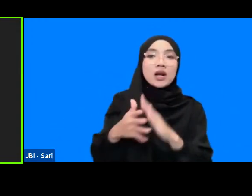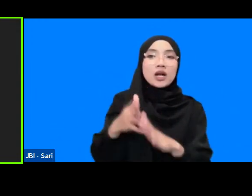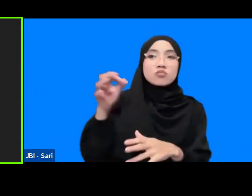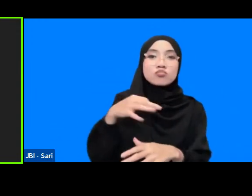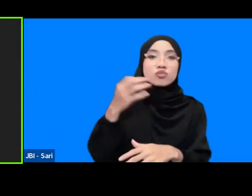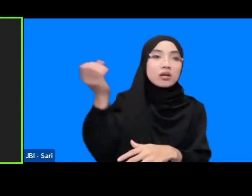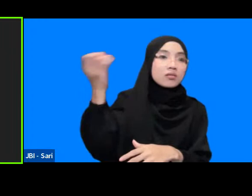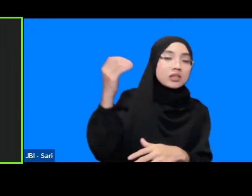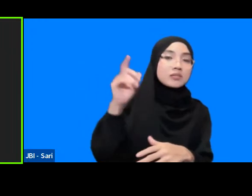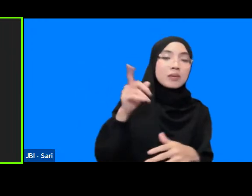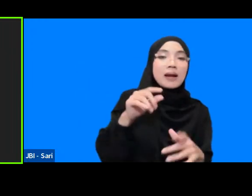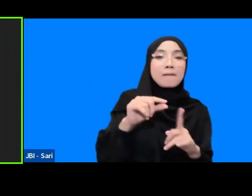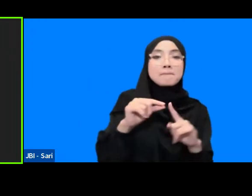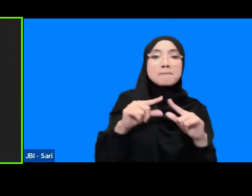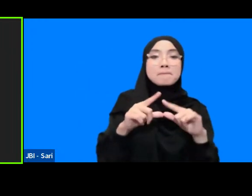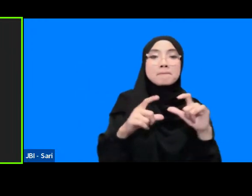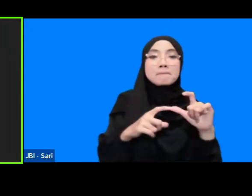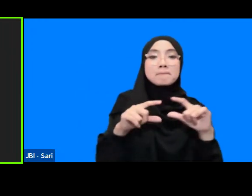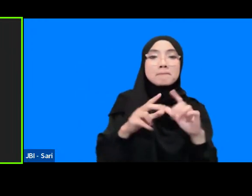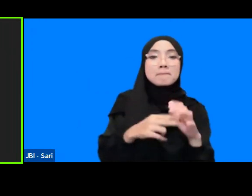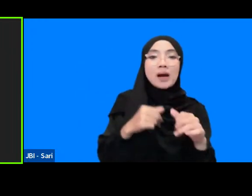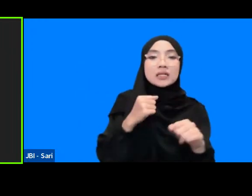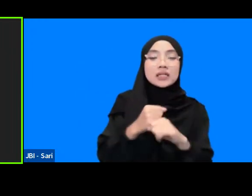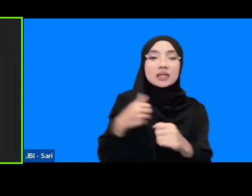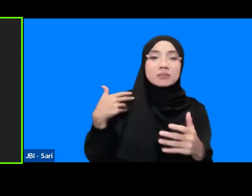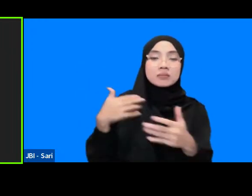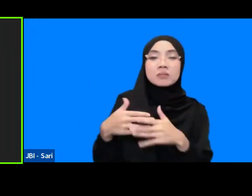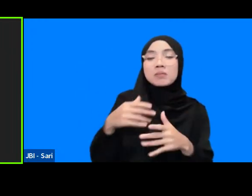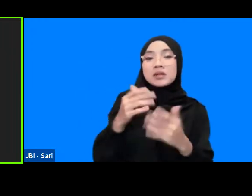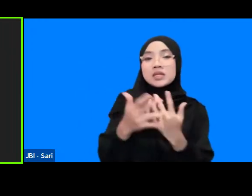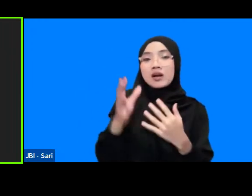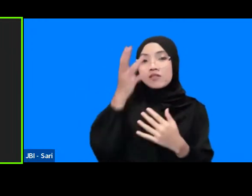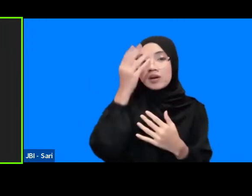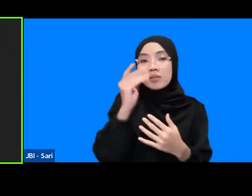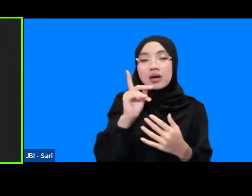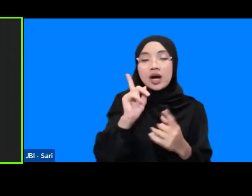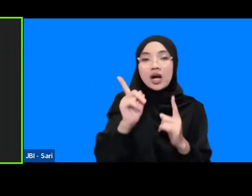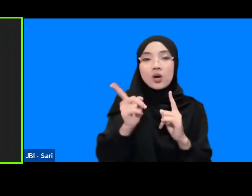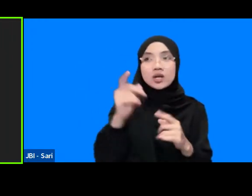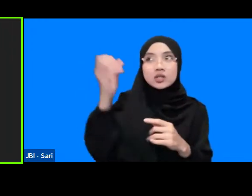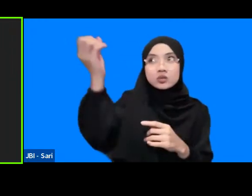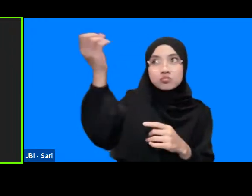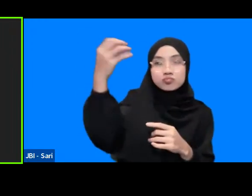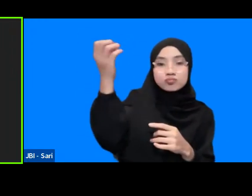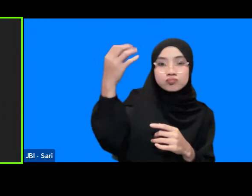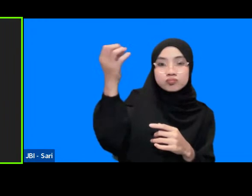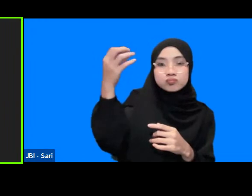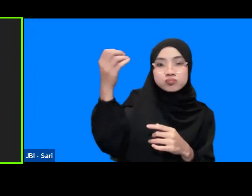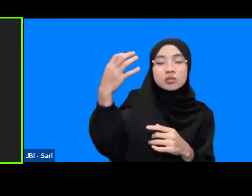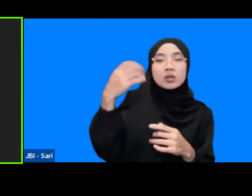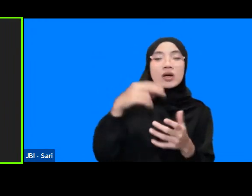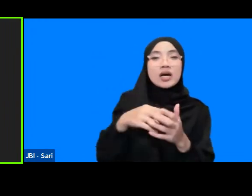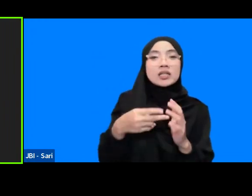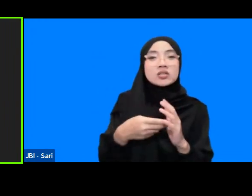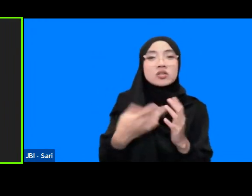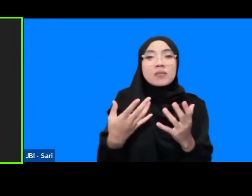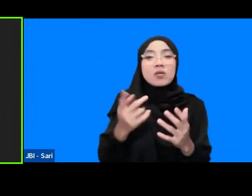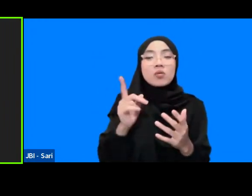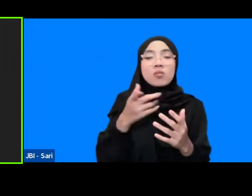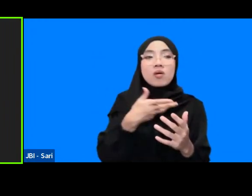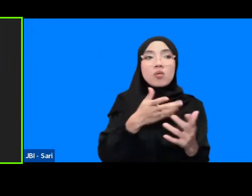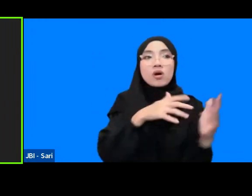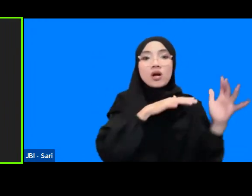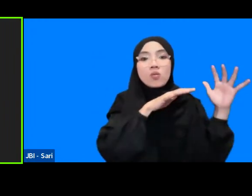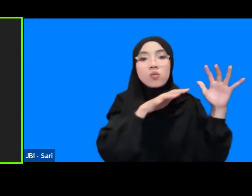adanya gelombang pasang namun apa yang selama ini diketahui masyarakat kan jika tsunami siren itu berbunyi tandanya akan kejadian tsunami